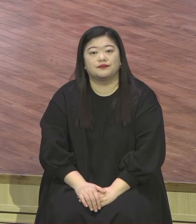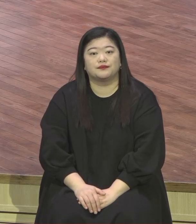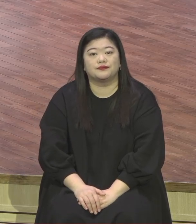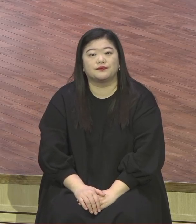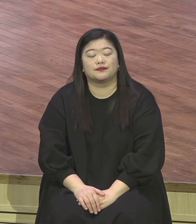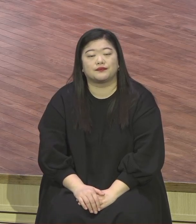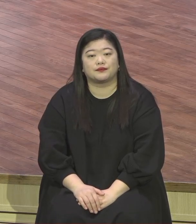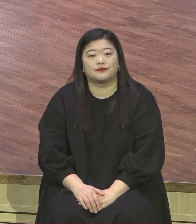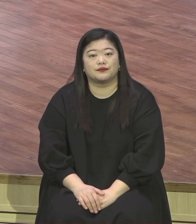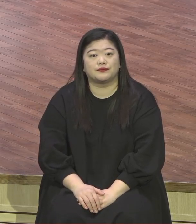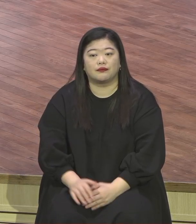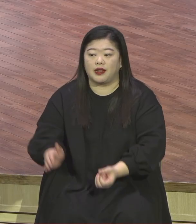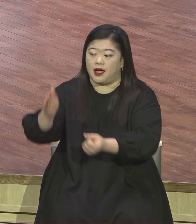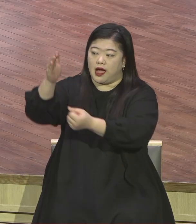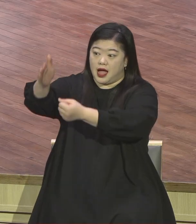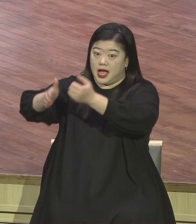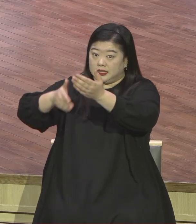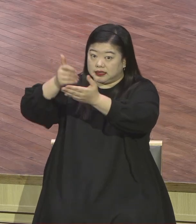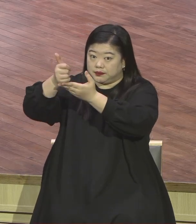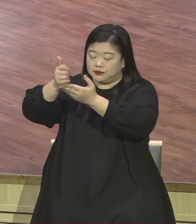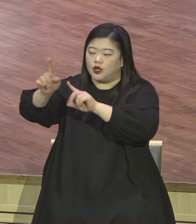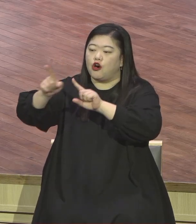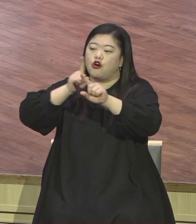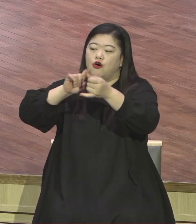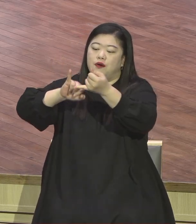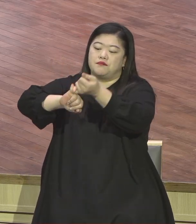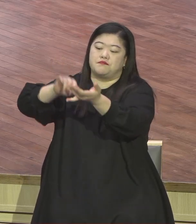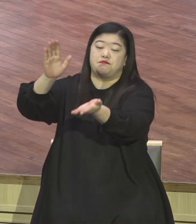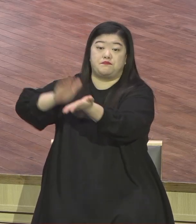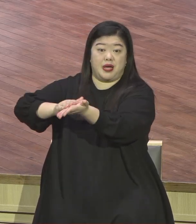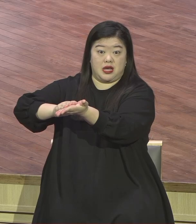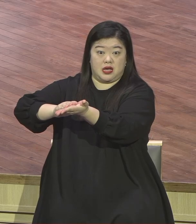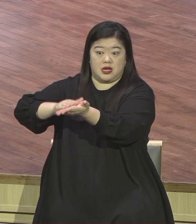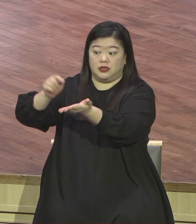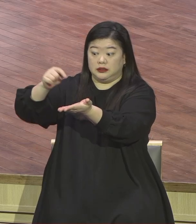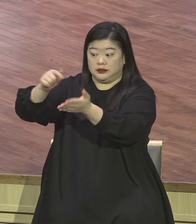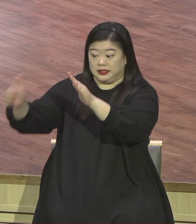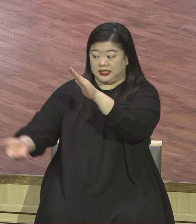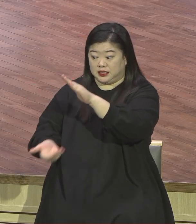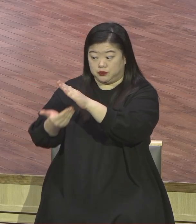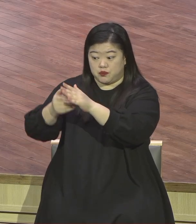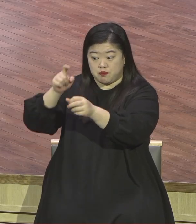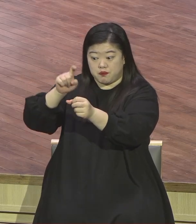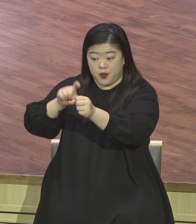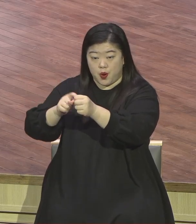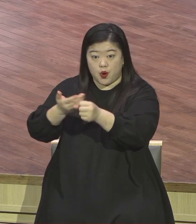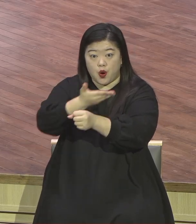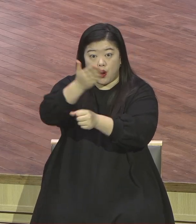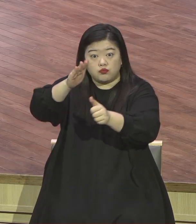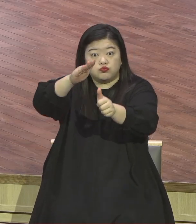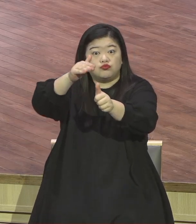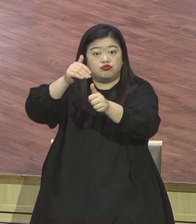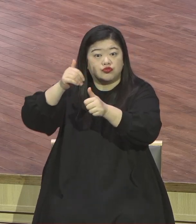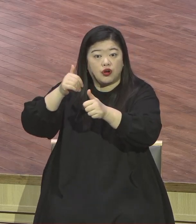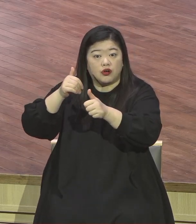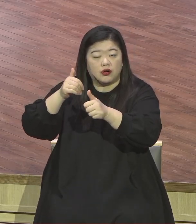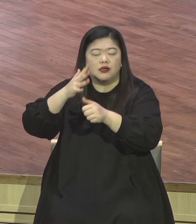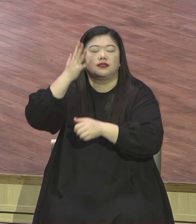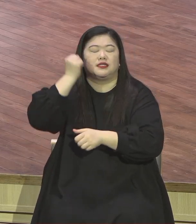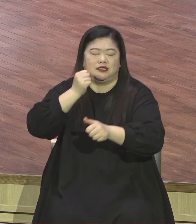은약 성취라는 성탄의 본질을 붙잡으시기 바랍니다 하나님의 은약 성취는 다른 말로 말하면